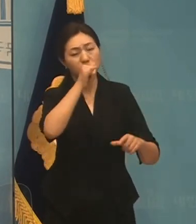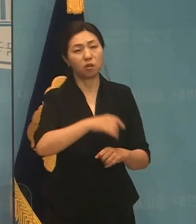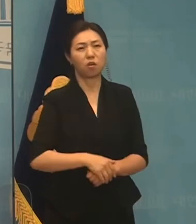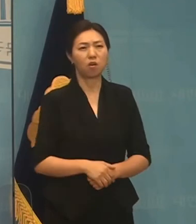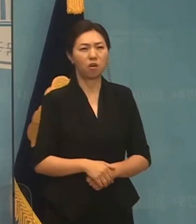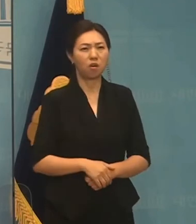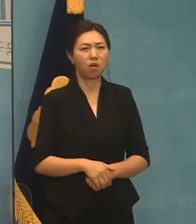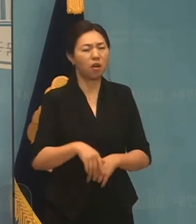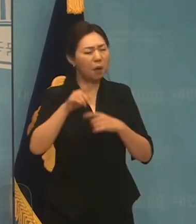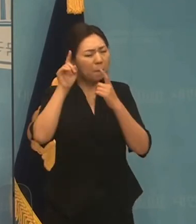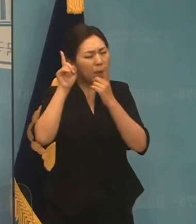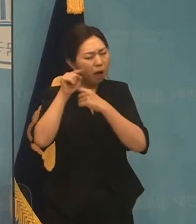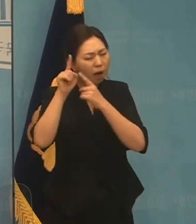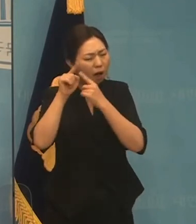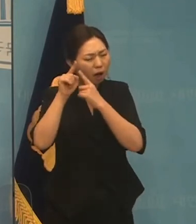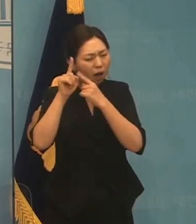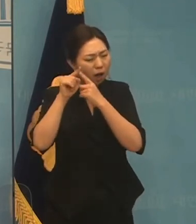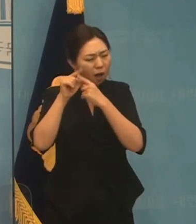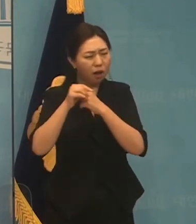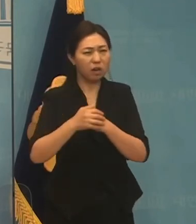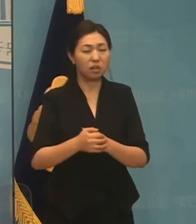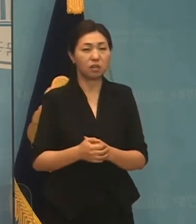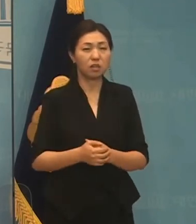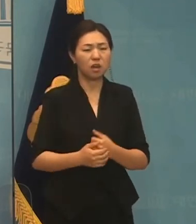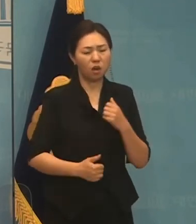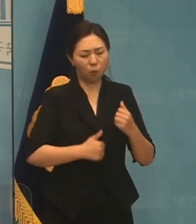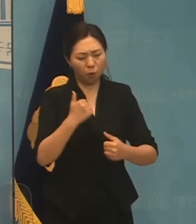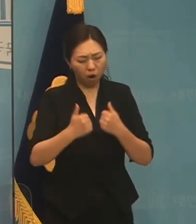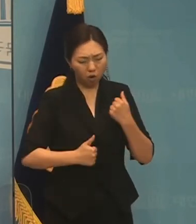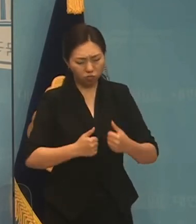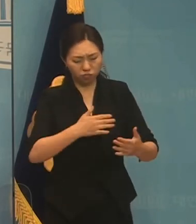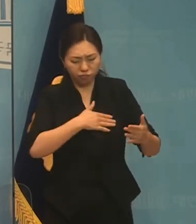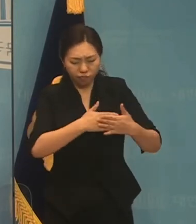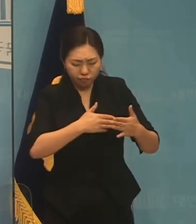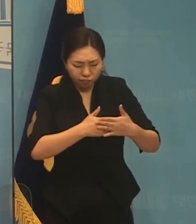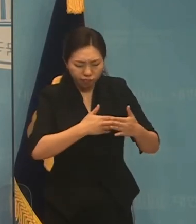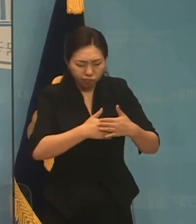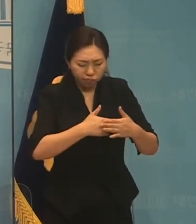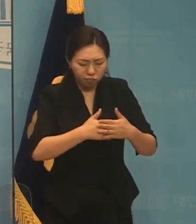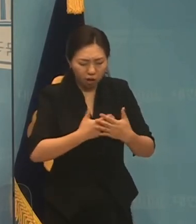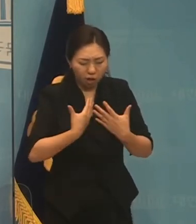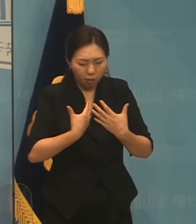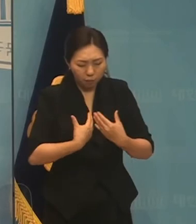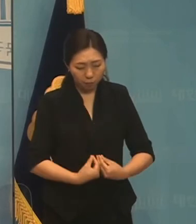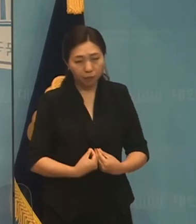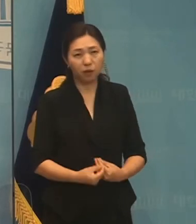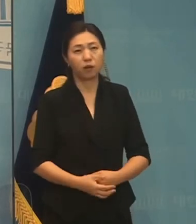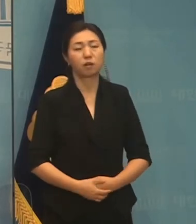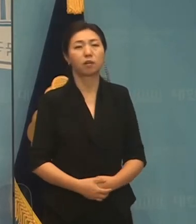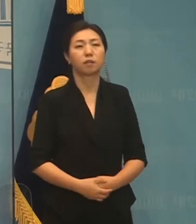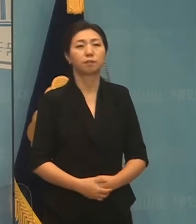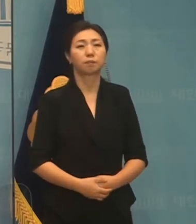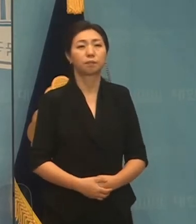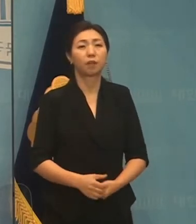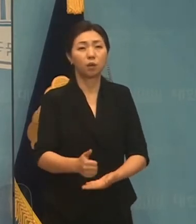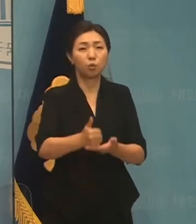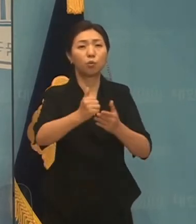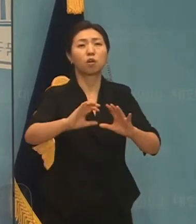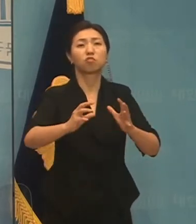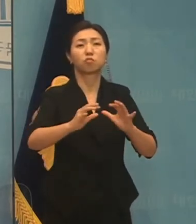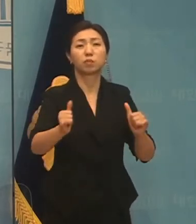하라고 불안하고 절망스럽습니다. 존경하는 국민들은